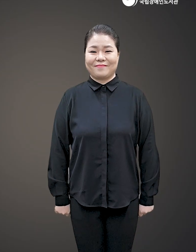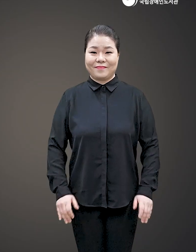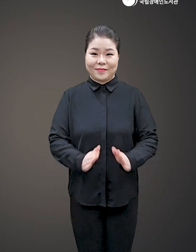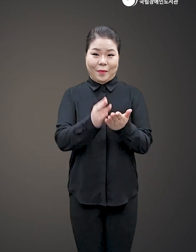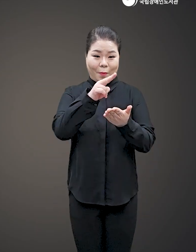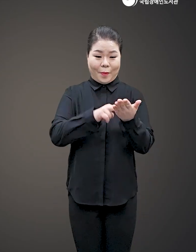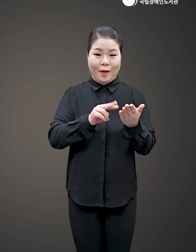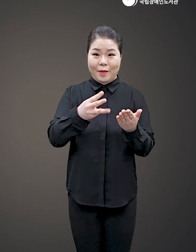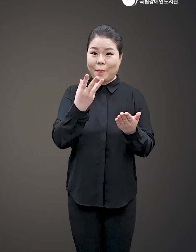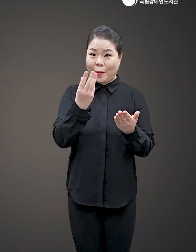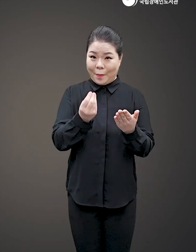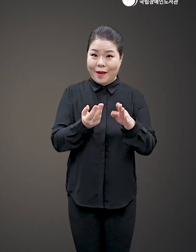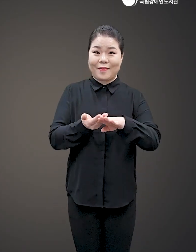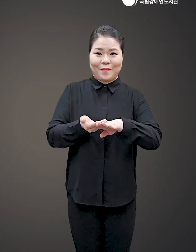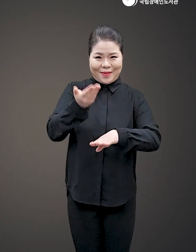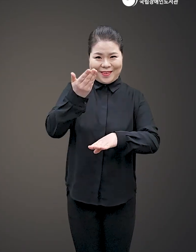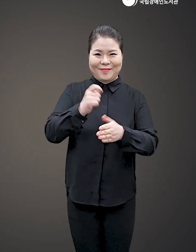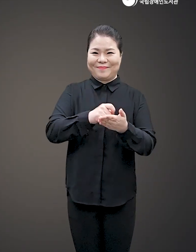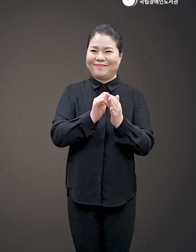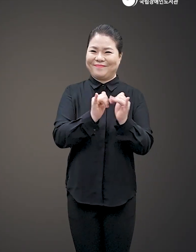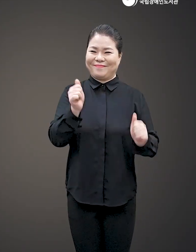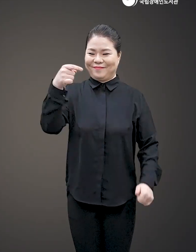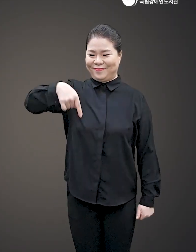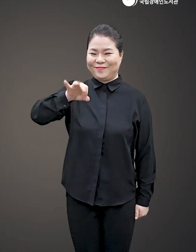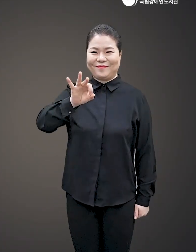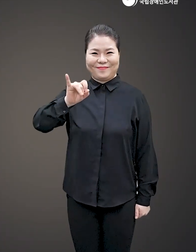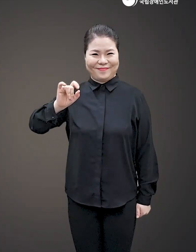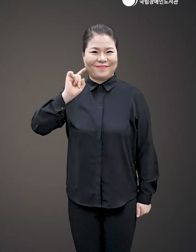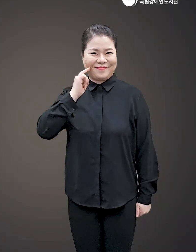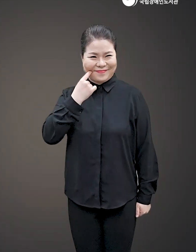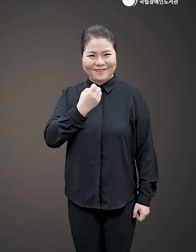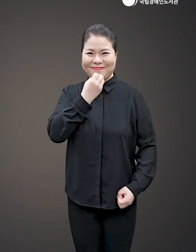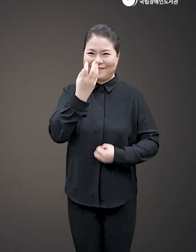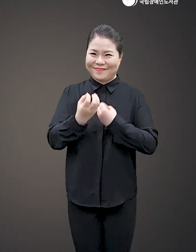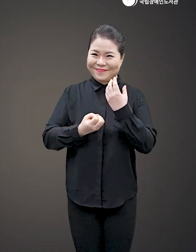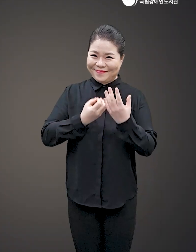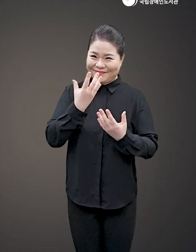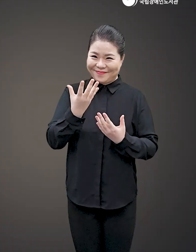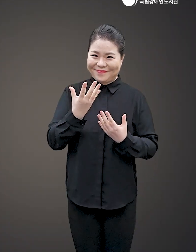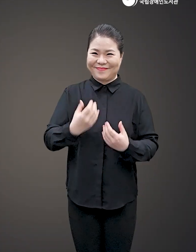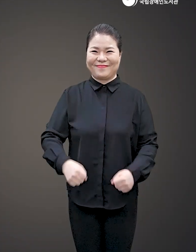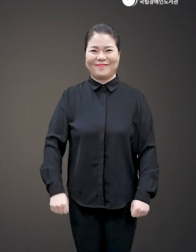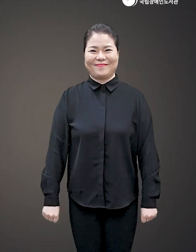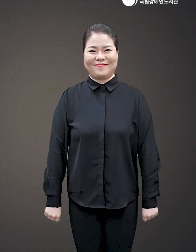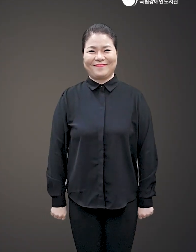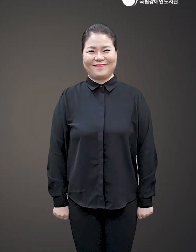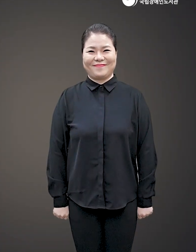300만 베스트셀러 작가 후위의 반짝이는 고백